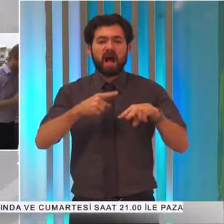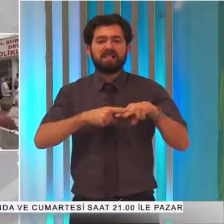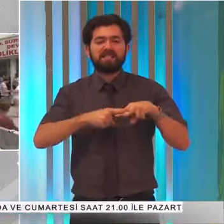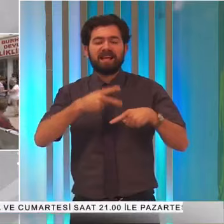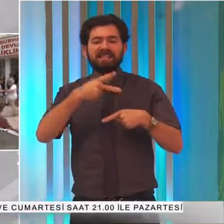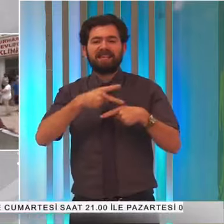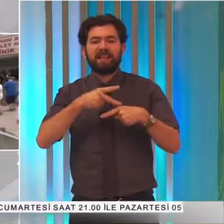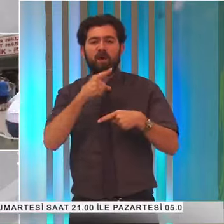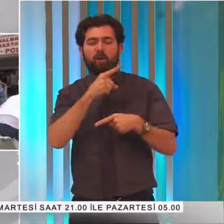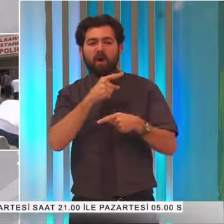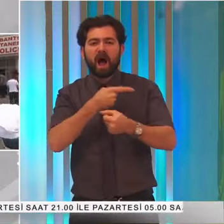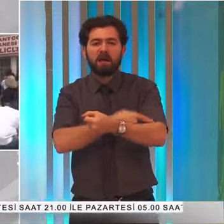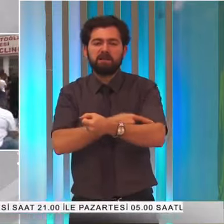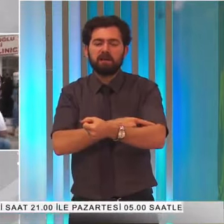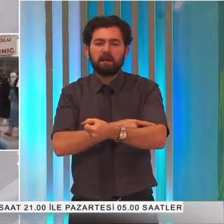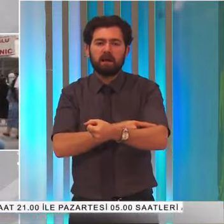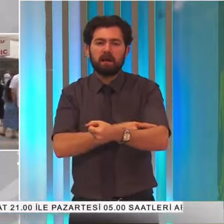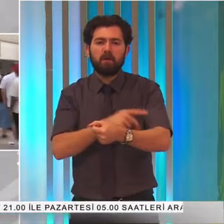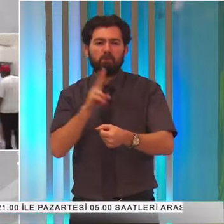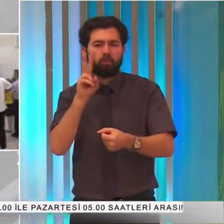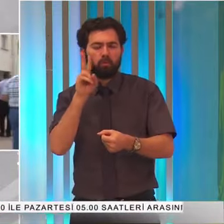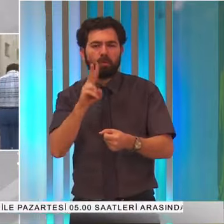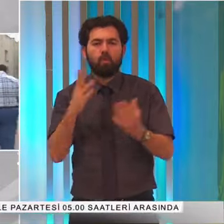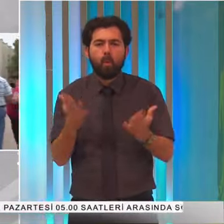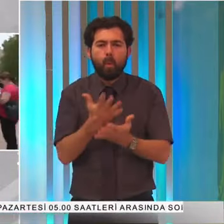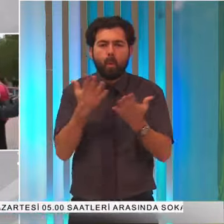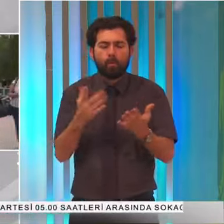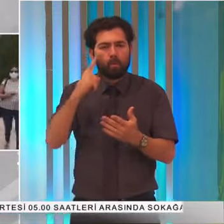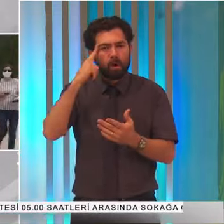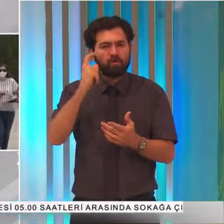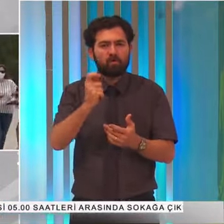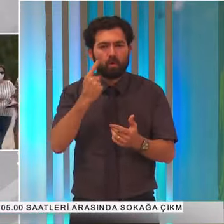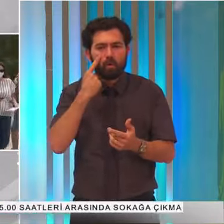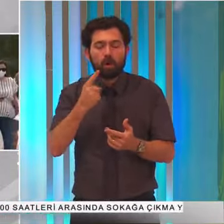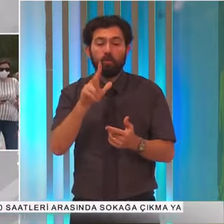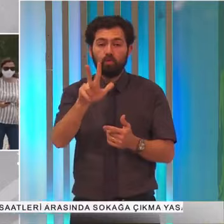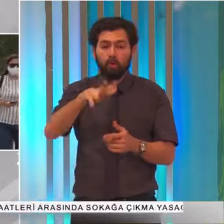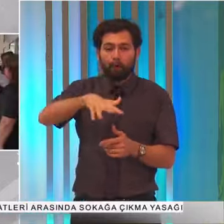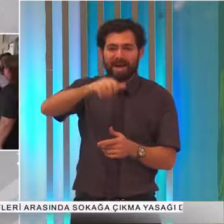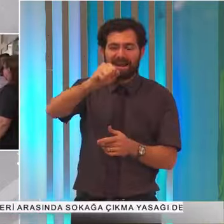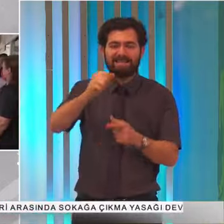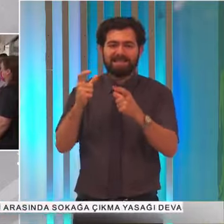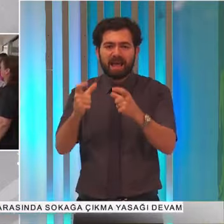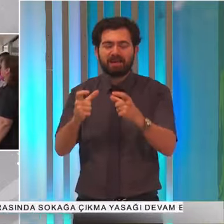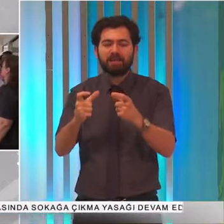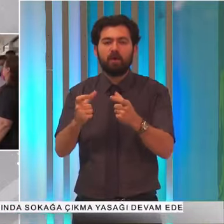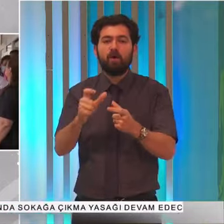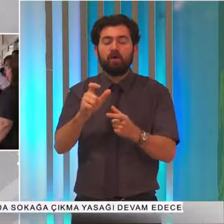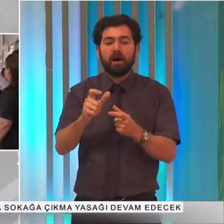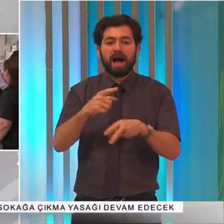AstraZeneca aşılarına gösterilen yoğun talep üzerine 3 merkezde daha